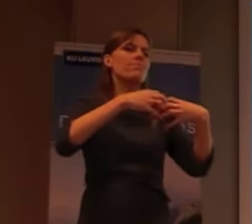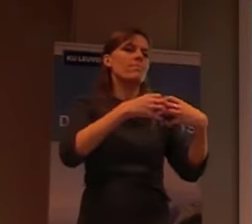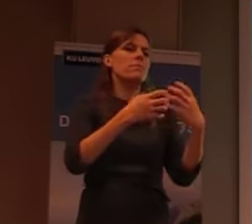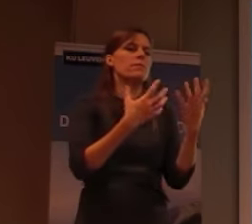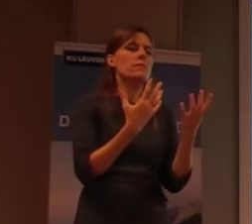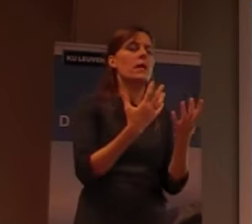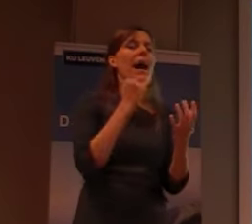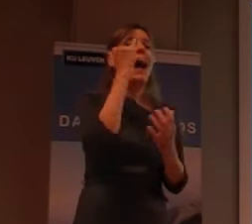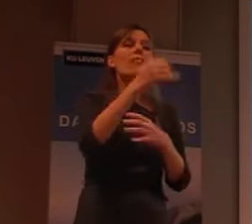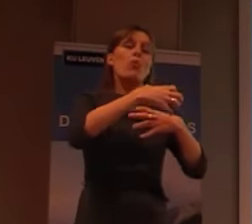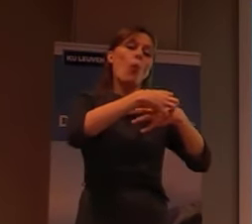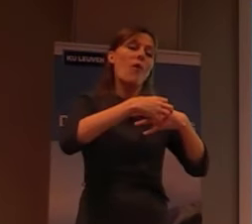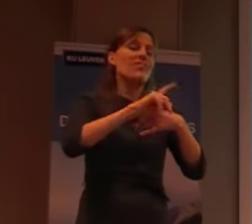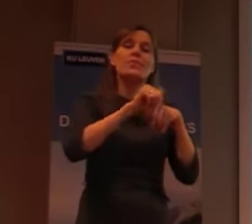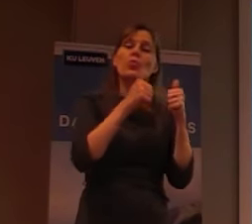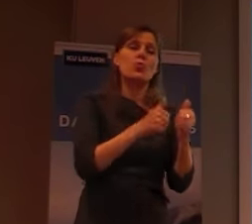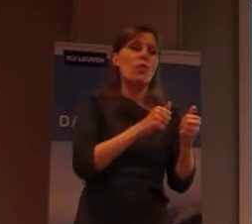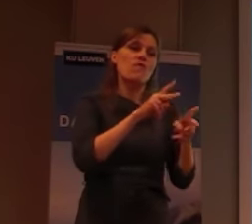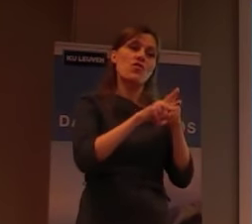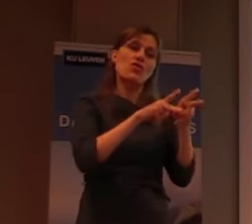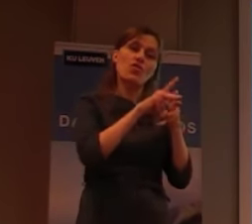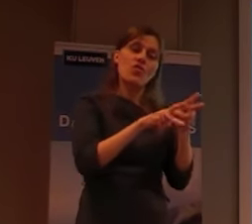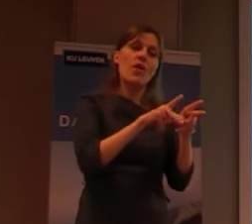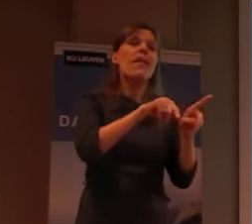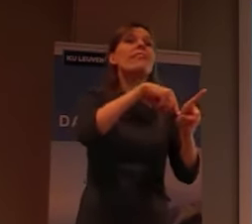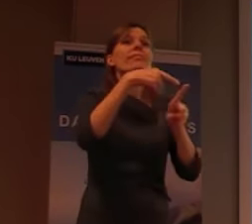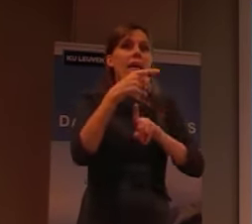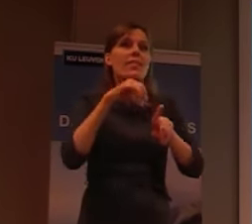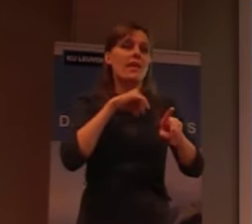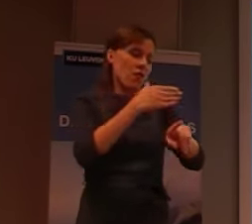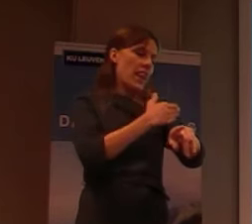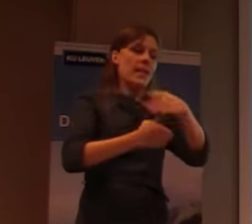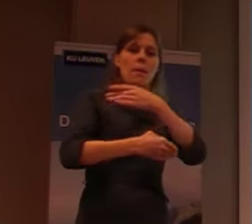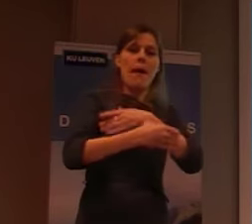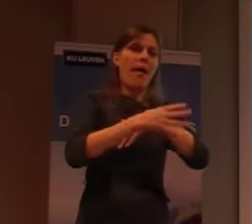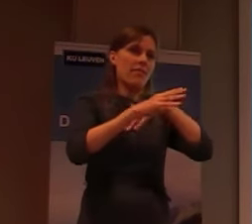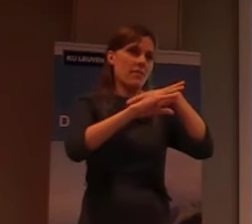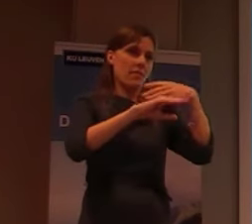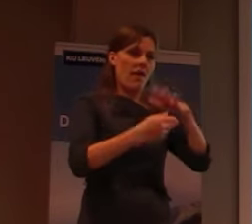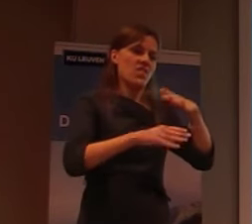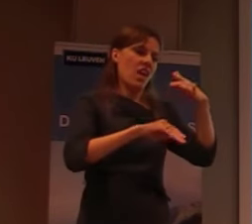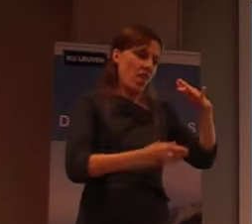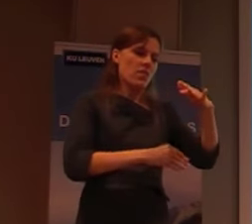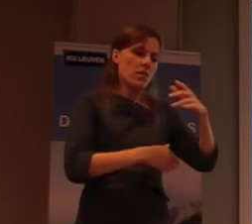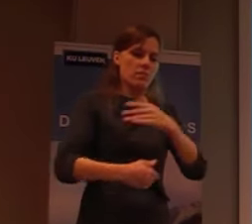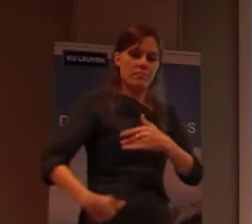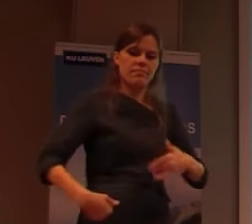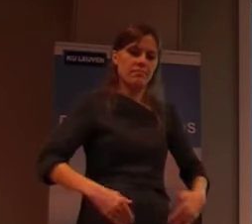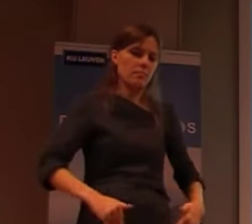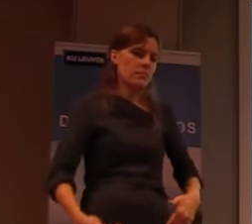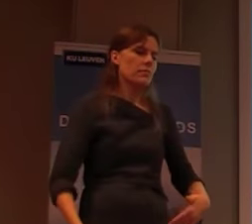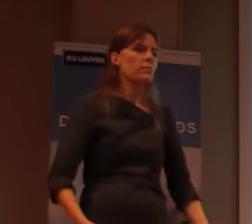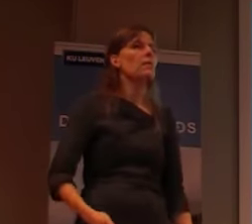als ze die wonden niet verzorgen, dan leidt dat eigenlijk, tot de ene mate, die afsterven, enzovoort. Maar, ze hebben geen gevoel.